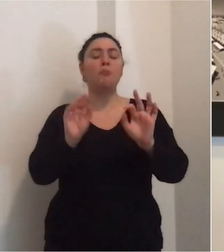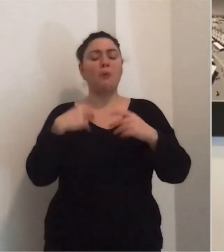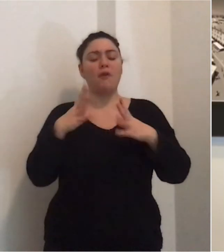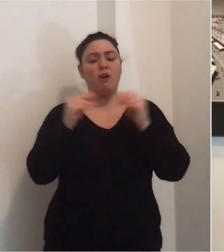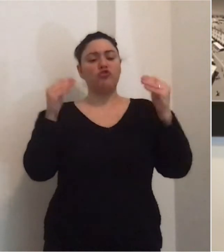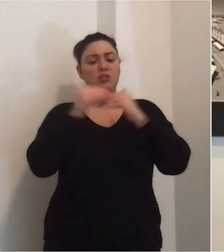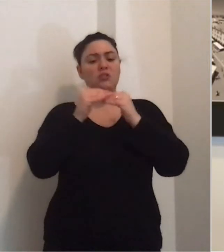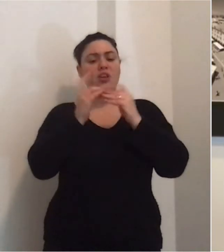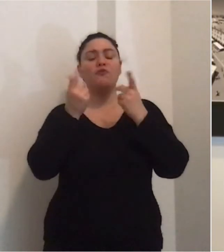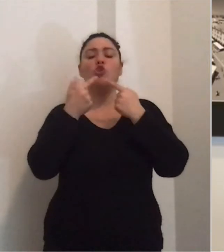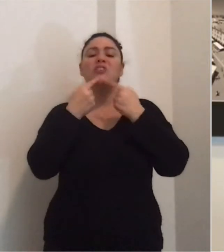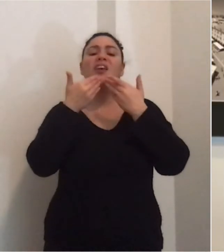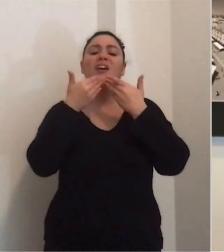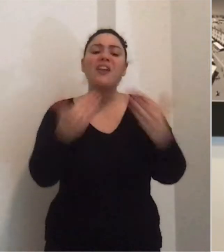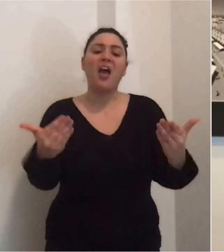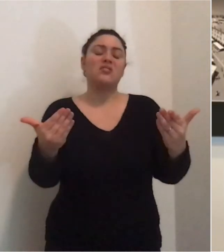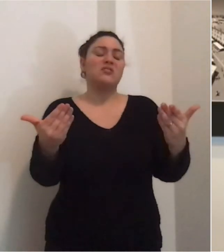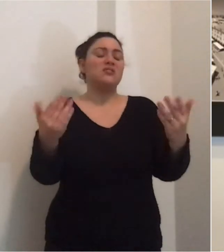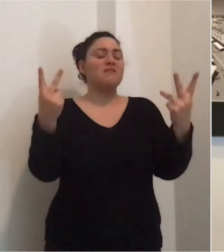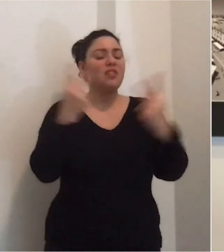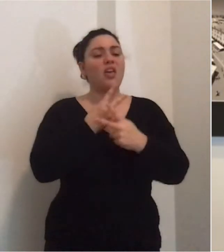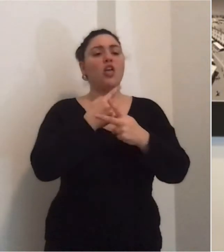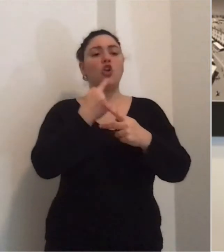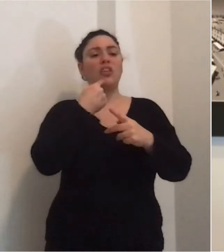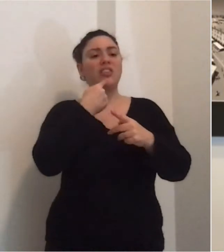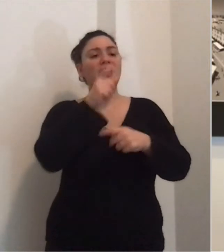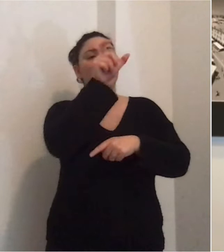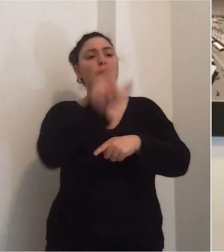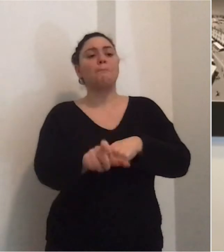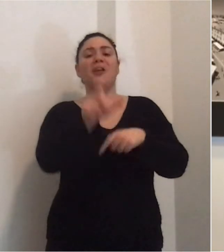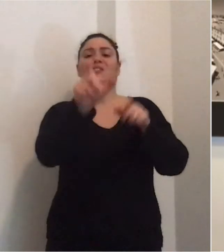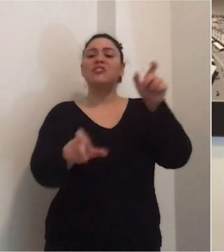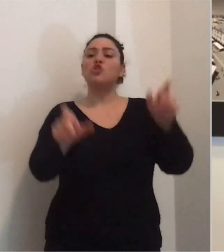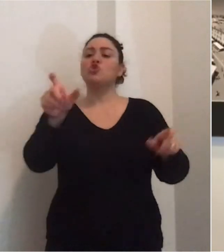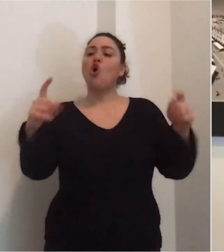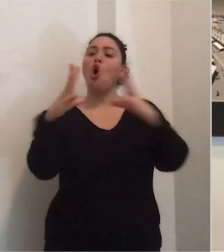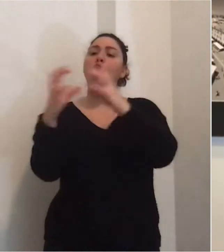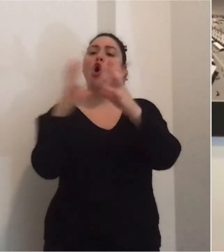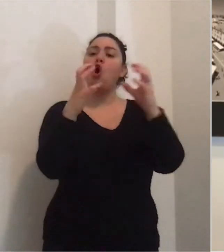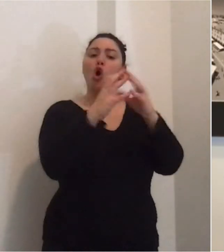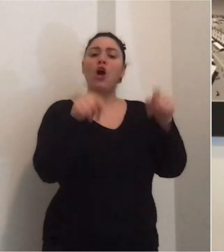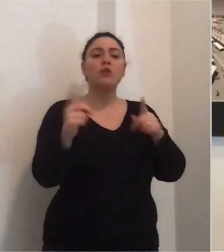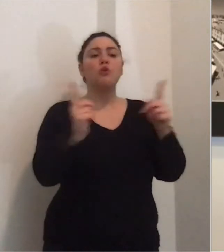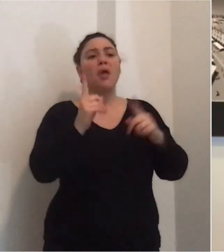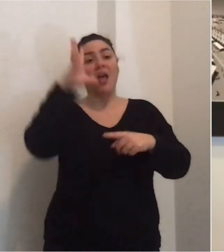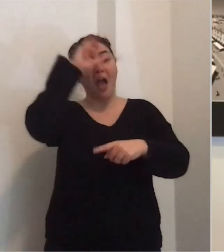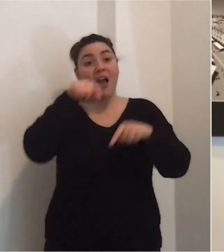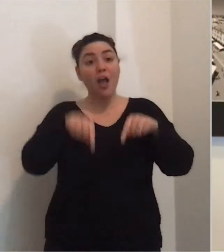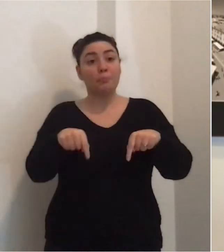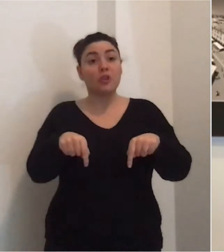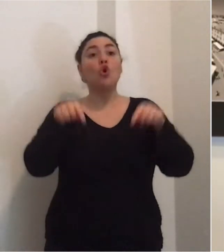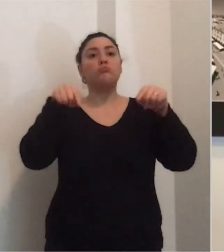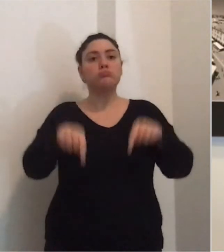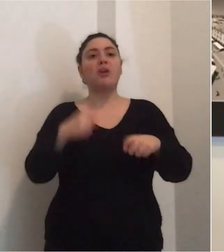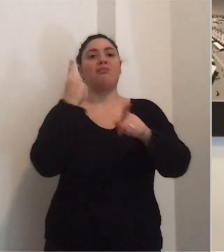stasera, voglio ringraziare con tutto il cuore quegli imprenditori che hanno capito che adesso è il momento della cooperazione, di lavorare